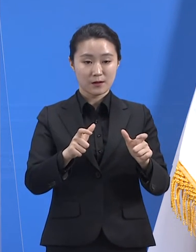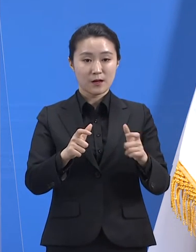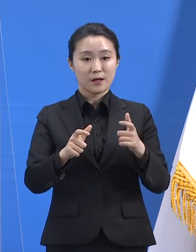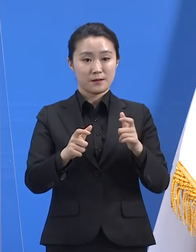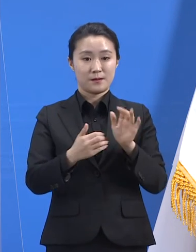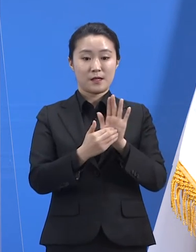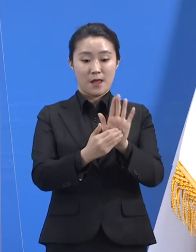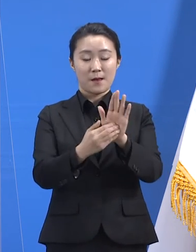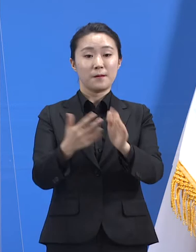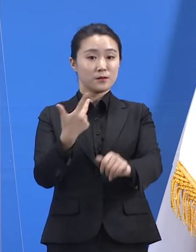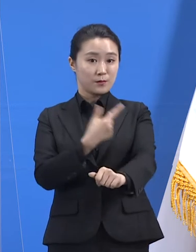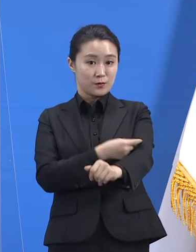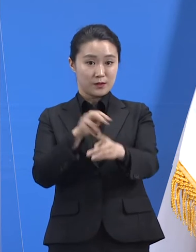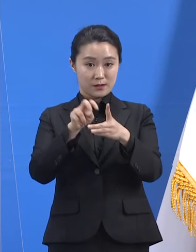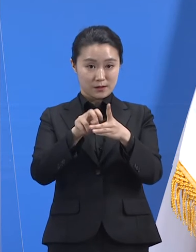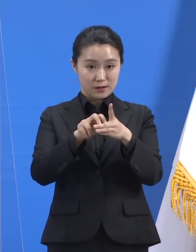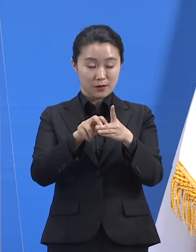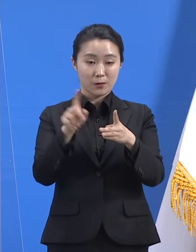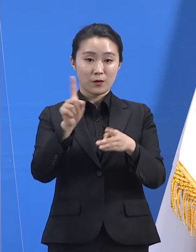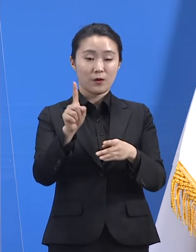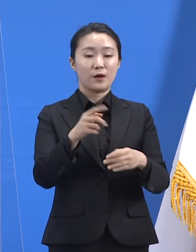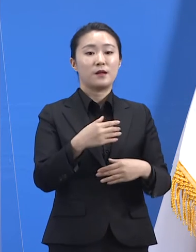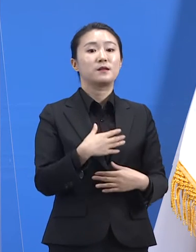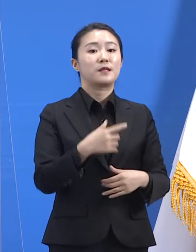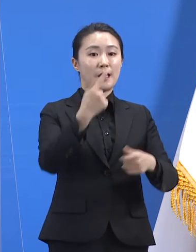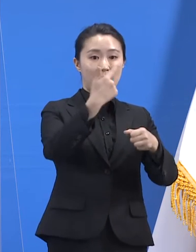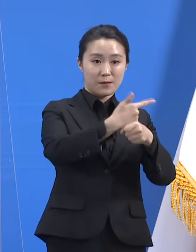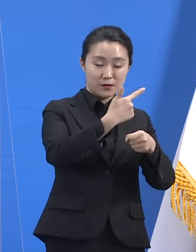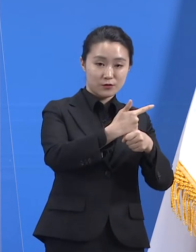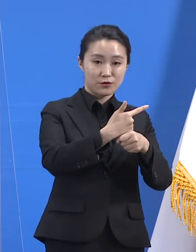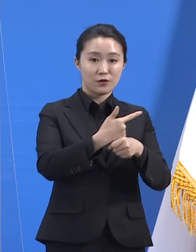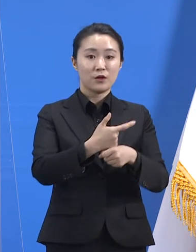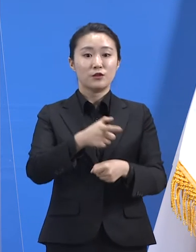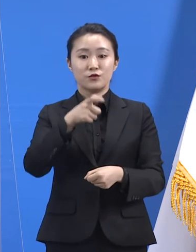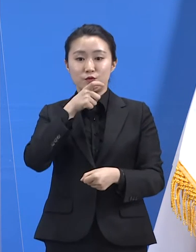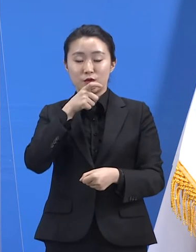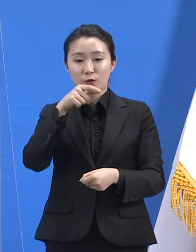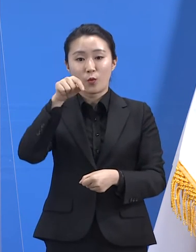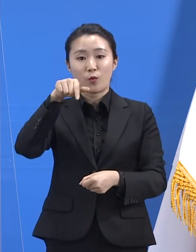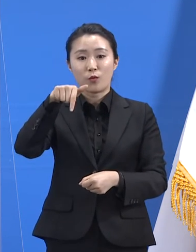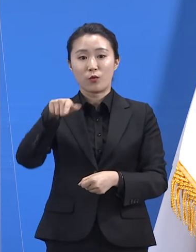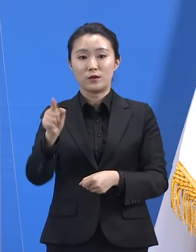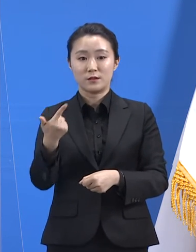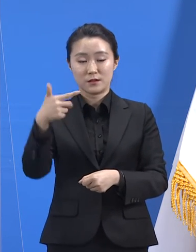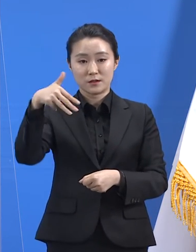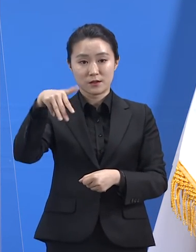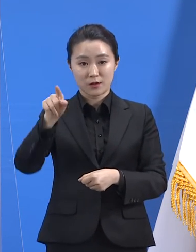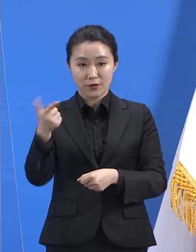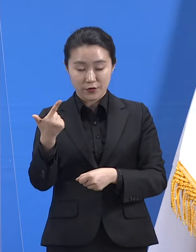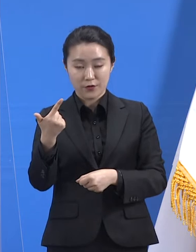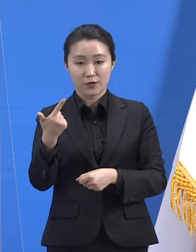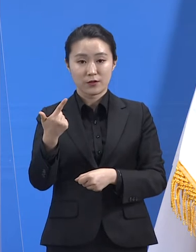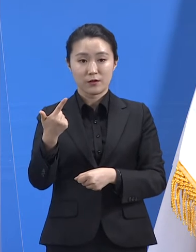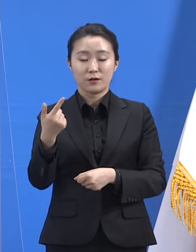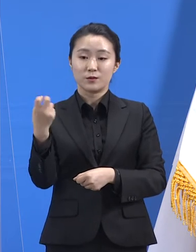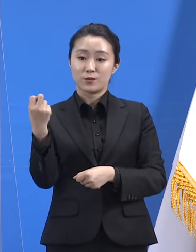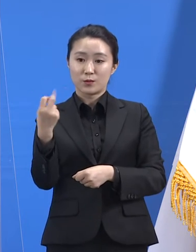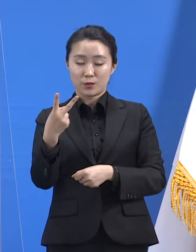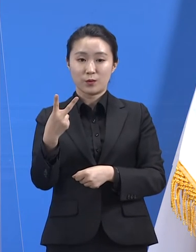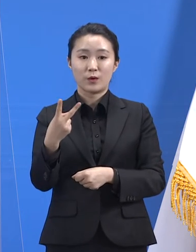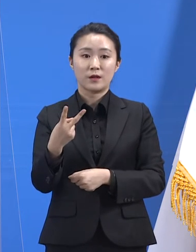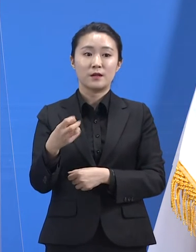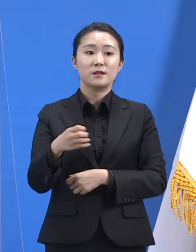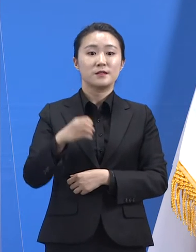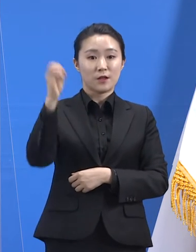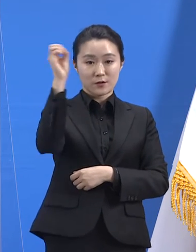22일 남양주시, 수원시 권선구, 연천군 등 3개소가 추가 개소되어 총 29개소로